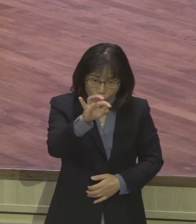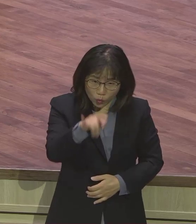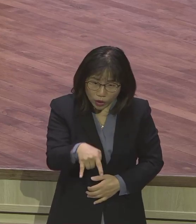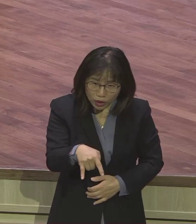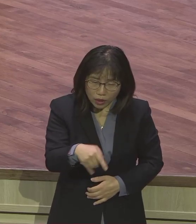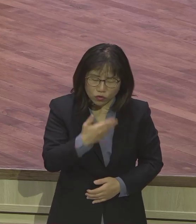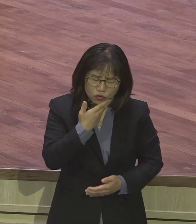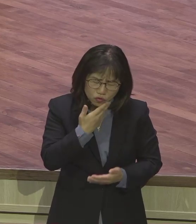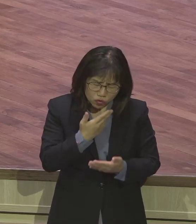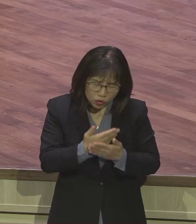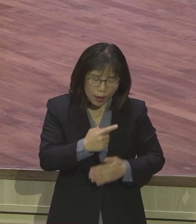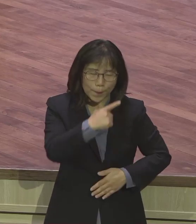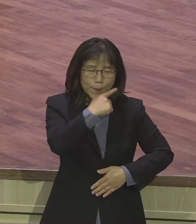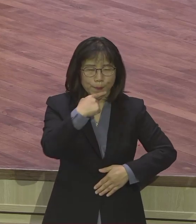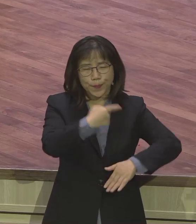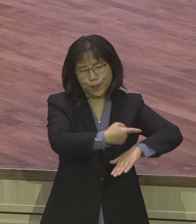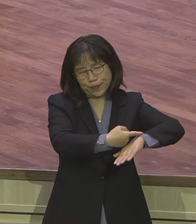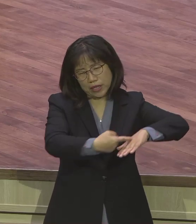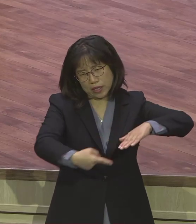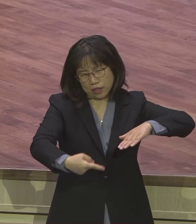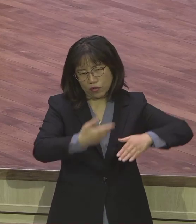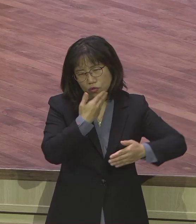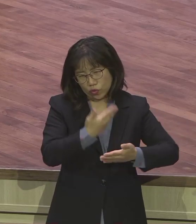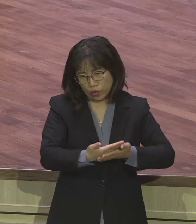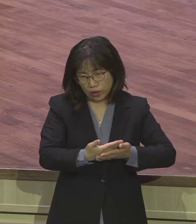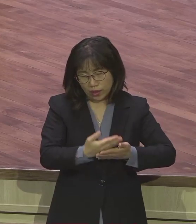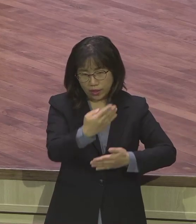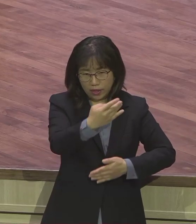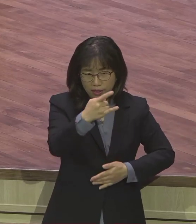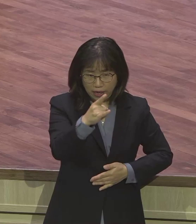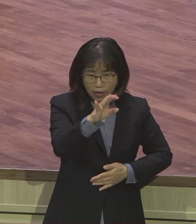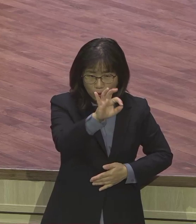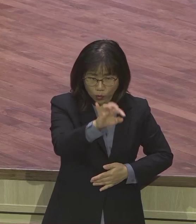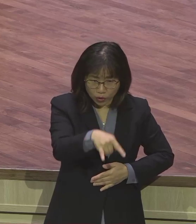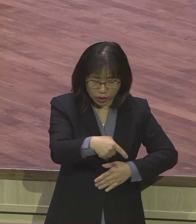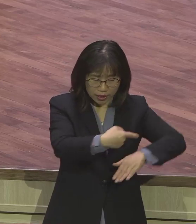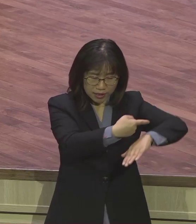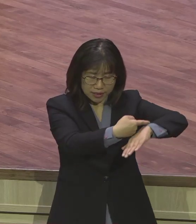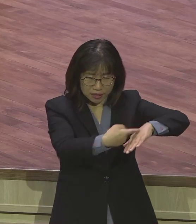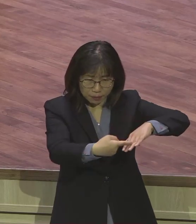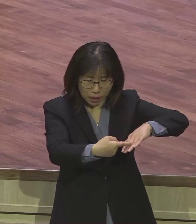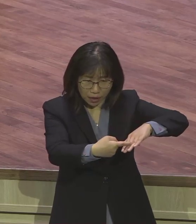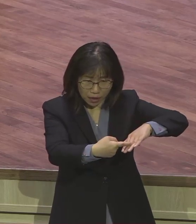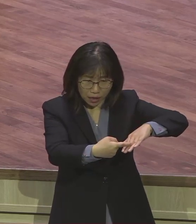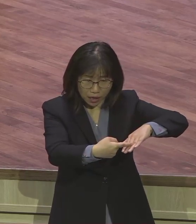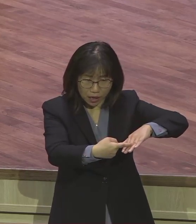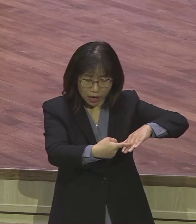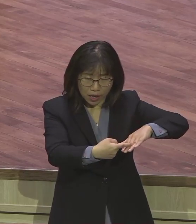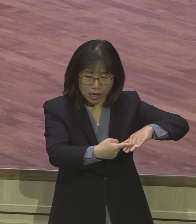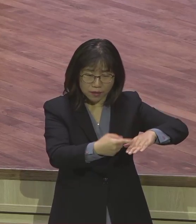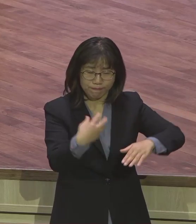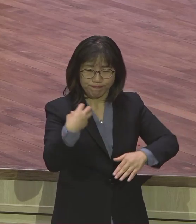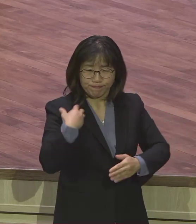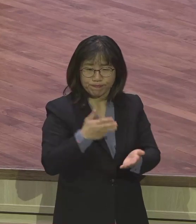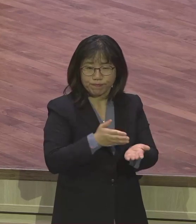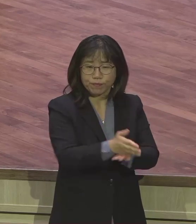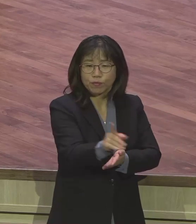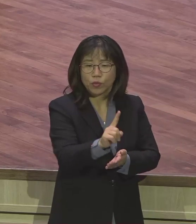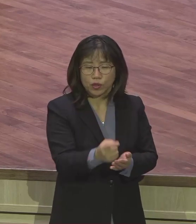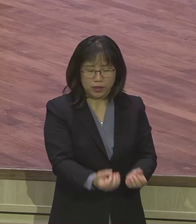피를 강조한다. 다시 말하면 레위 집화가 하는 게 뭐냐. 주 업무가 제사 지내는 거예요. 이스라엘 집화 중에서 레위